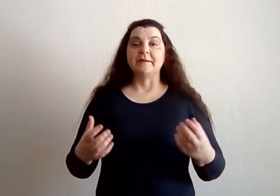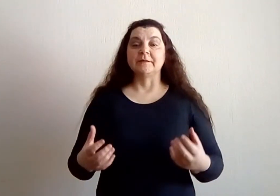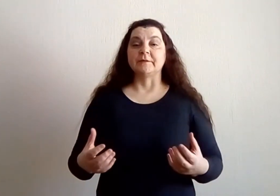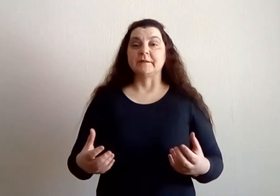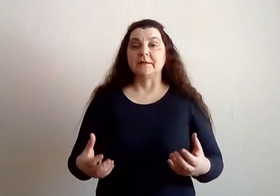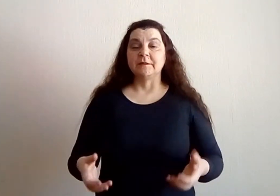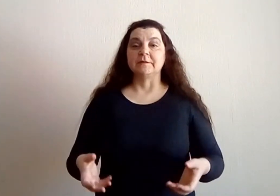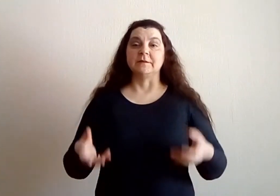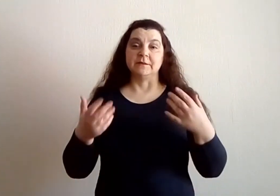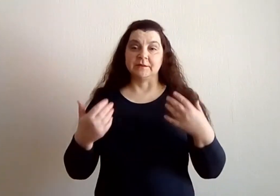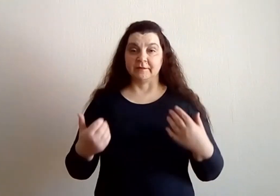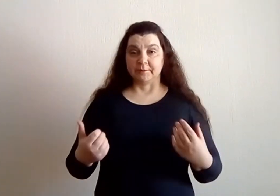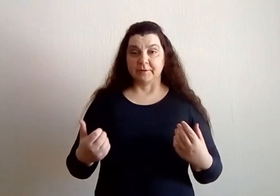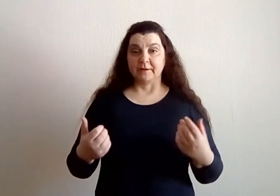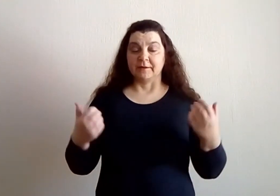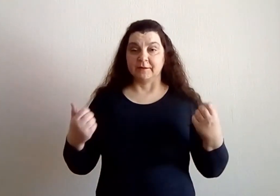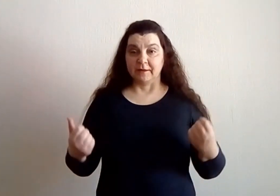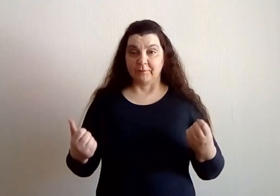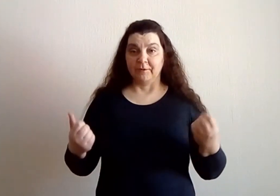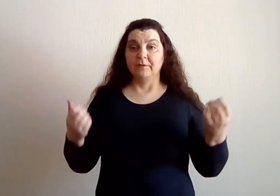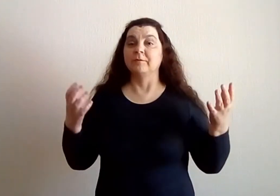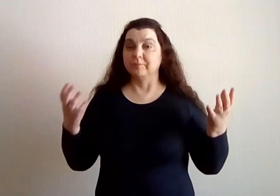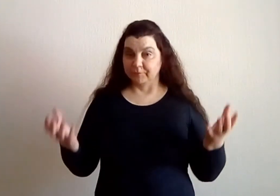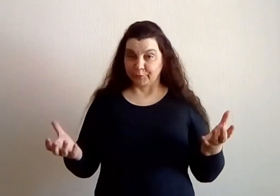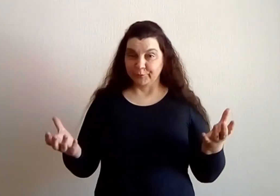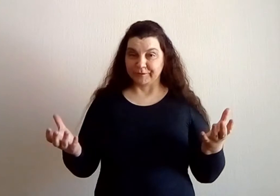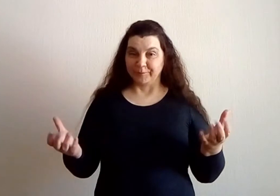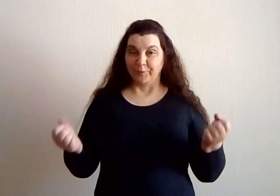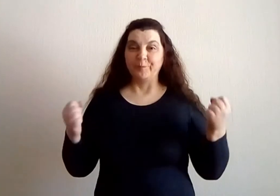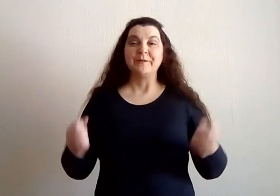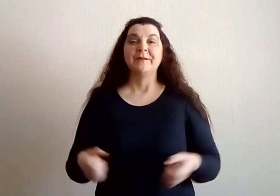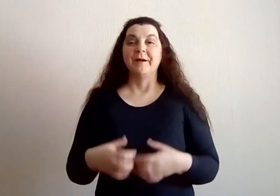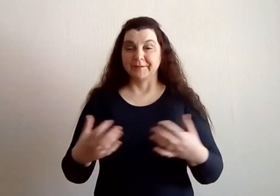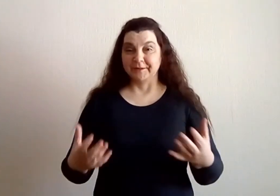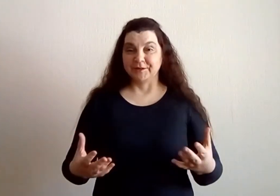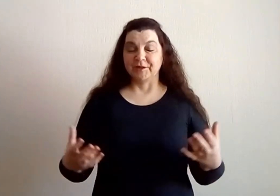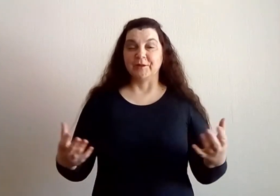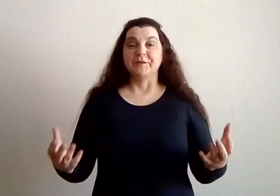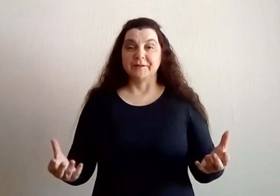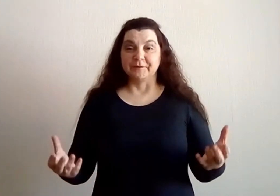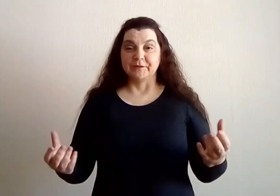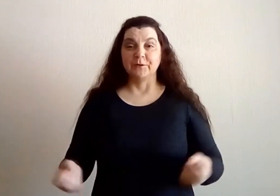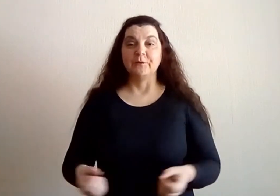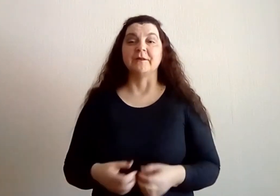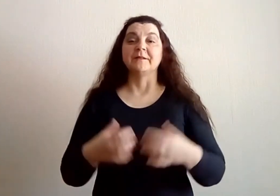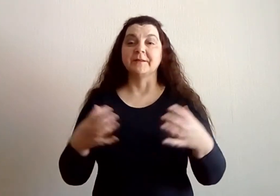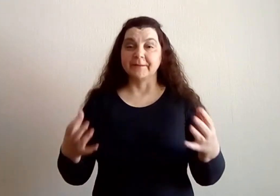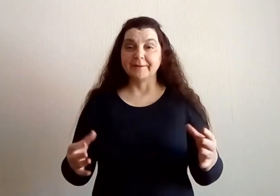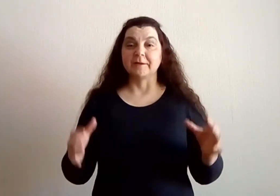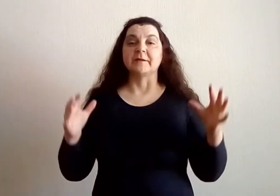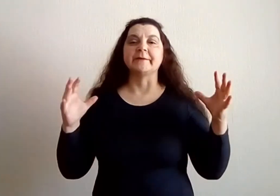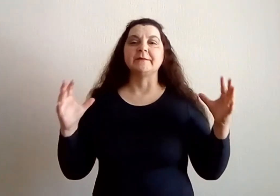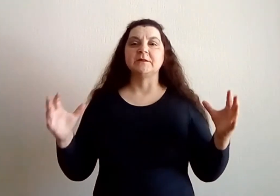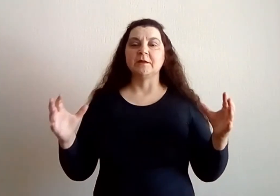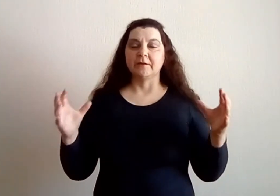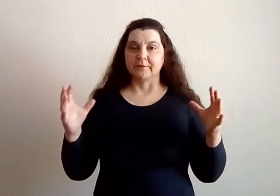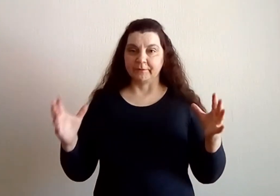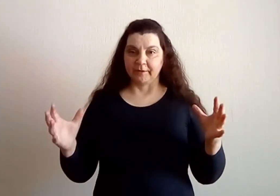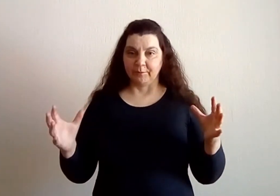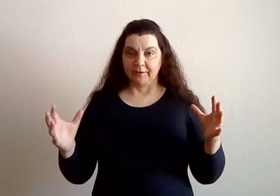если возвратиться сейчас обратно к нам, к русскому, значение данного слова – дедлайн – это ограничение во времени.